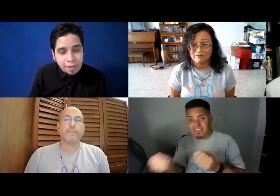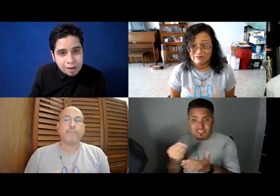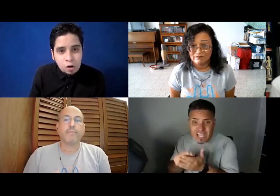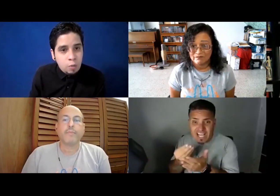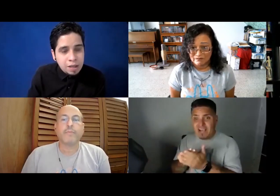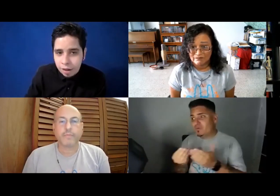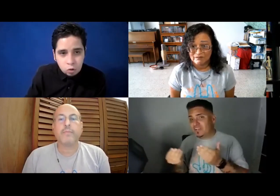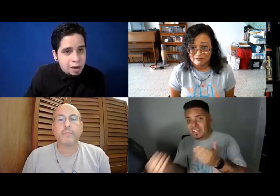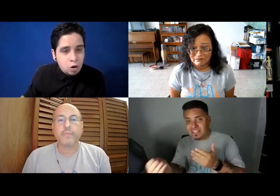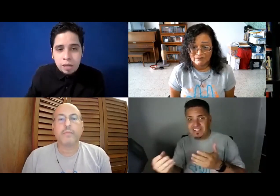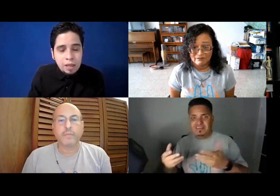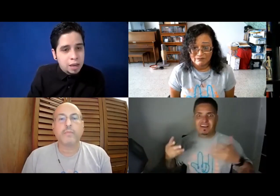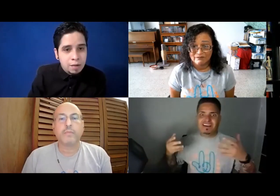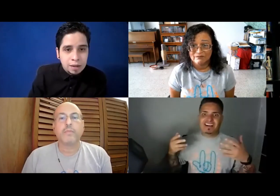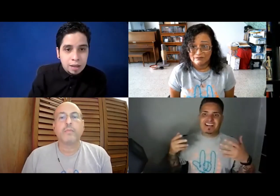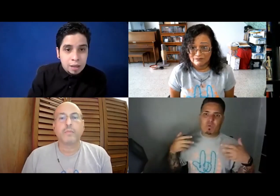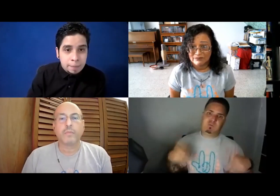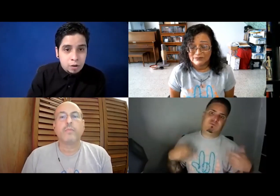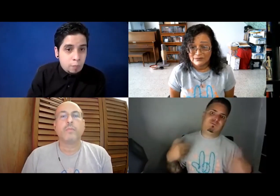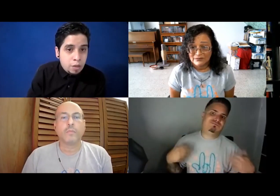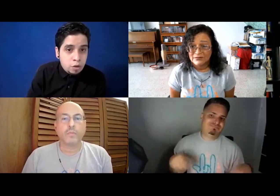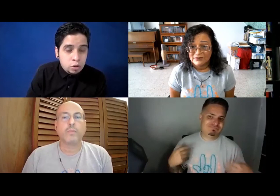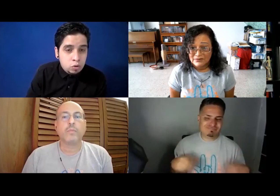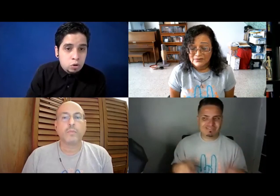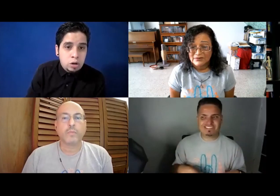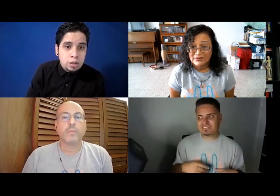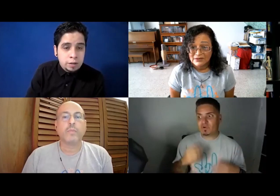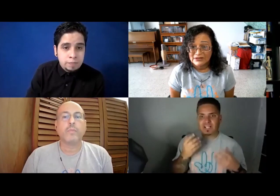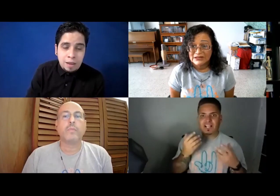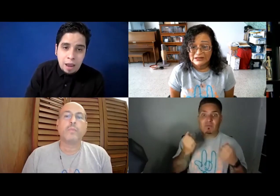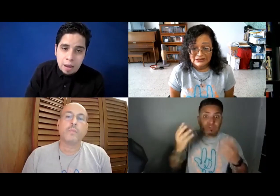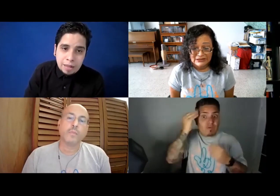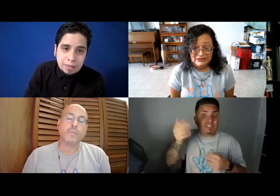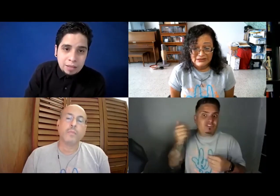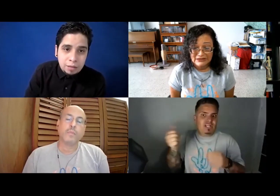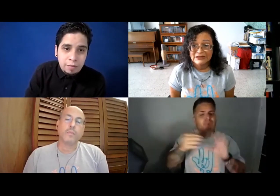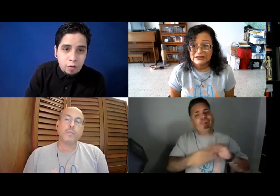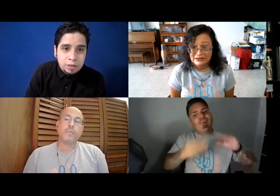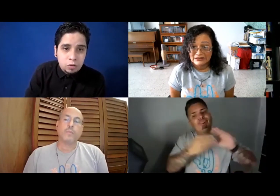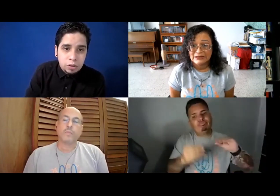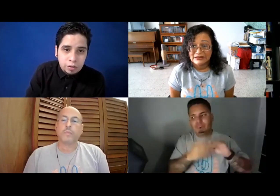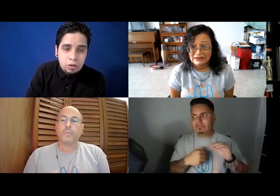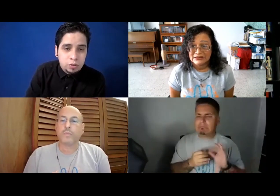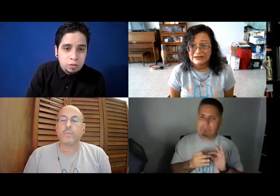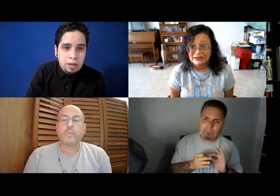darle la comida, mira, coge la comida, llévatela, pero no puedo, yo tengo un rol y es impactante y bien fuerte toda esta situación, ¿verdad?